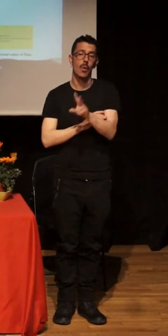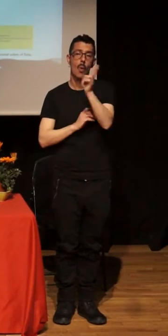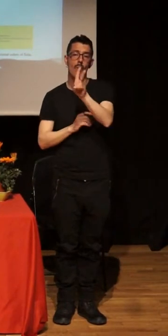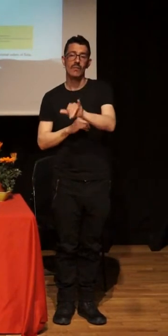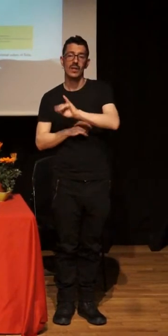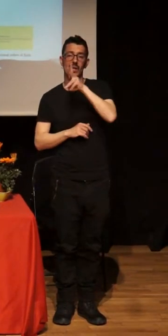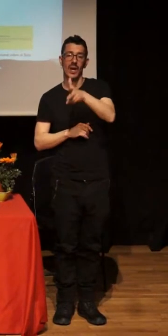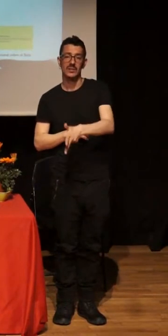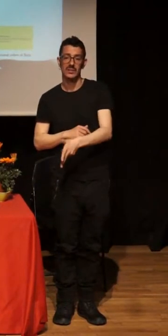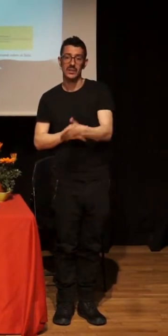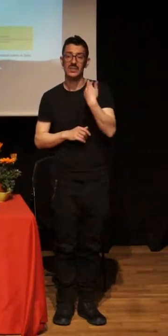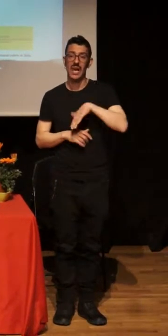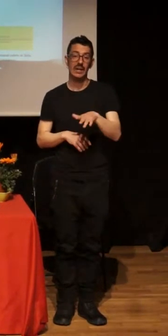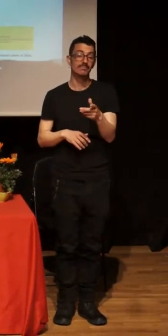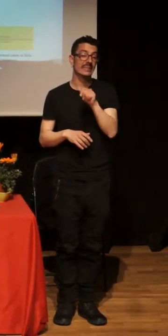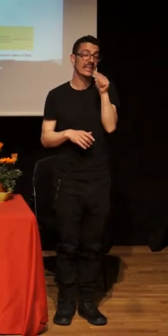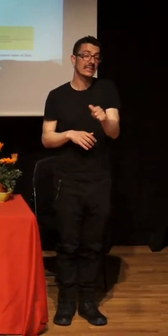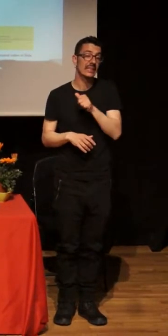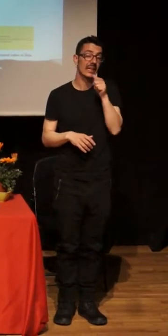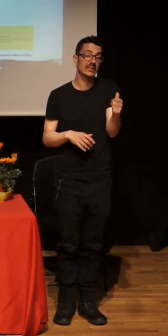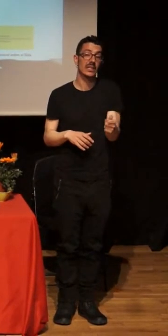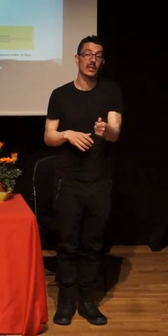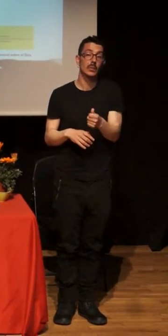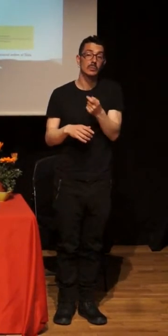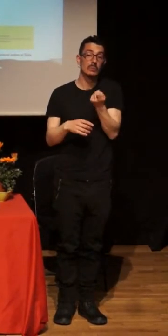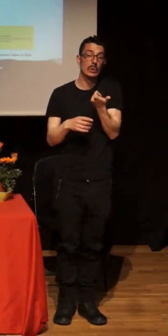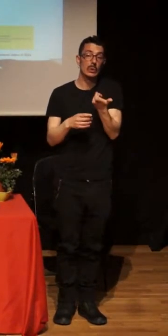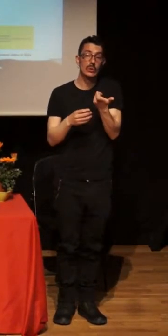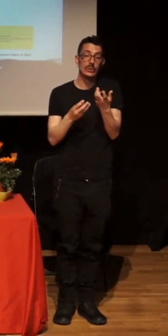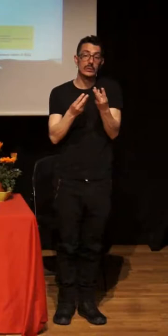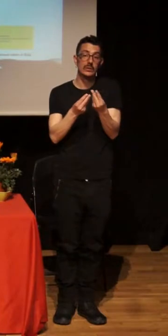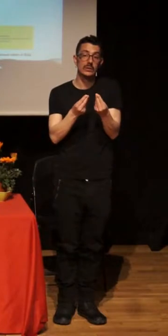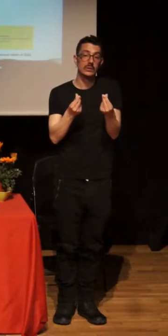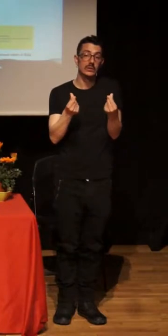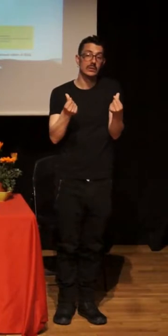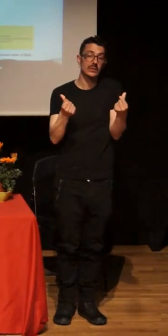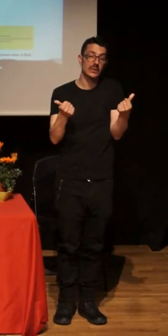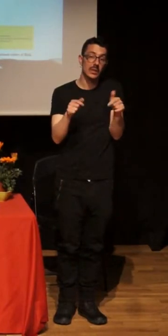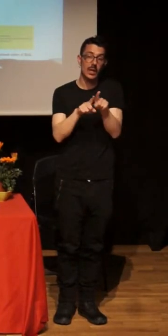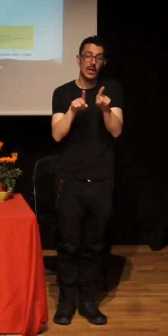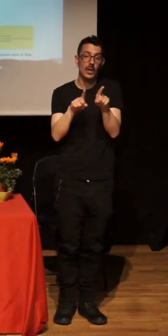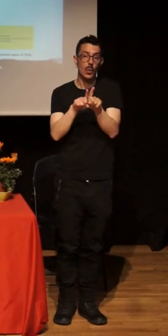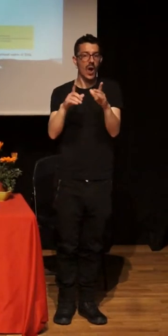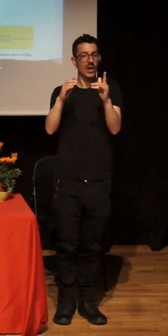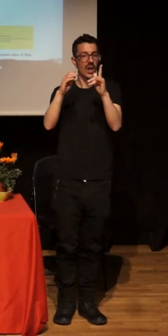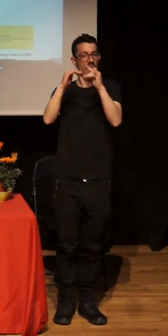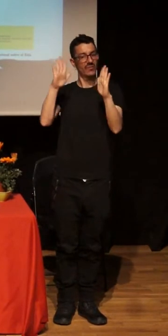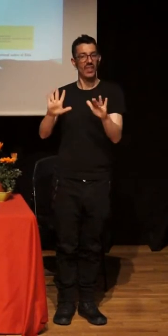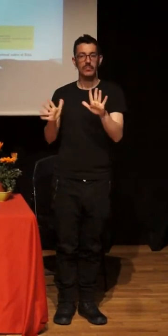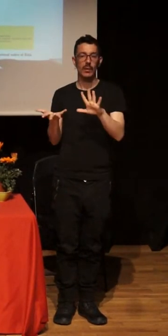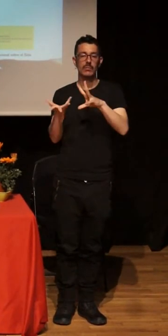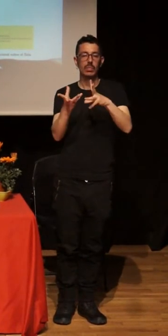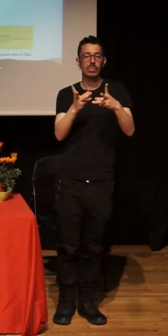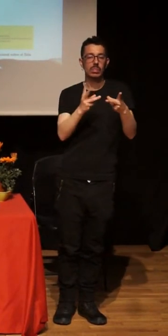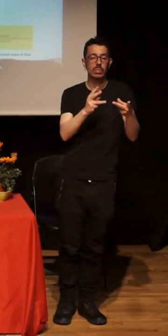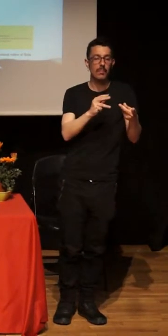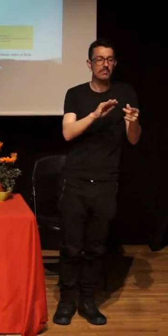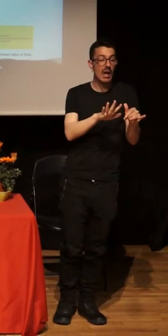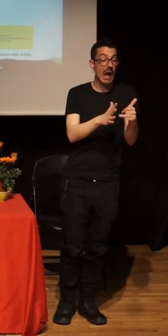doesn't exist, as a entity, and it happens to be, you know, one knows what. But, the VIH, the metáforas that Susan